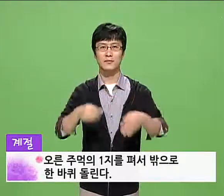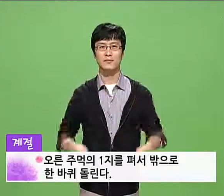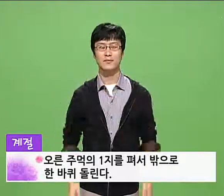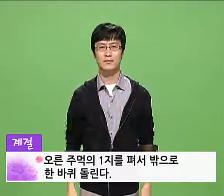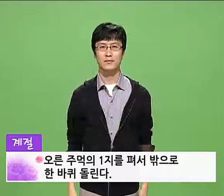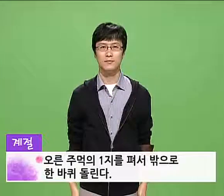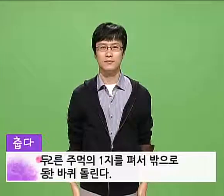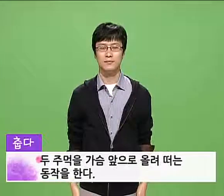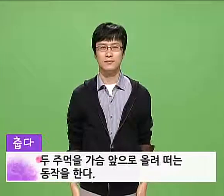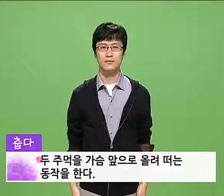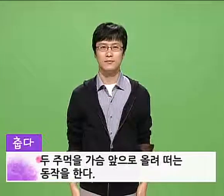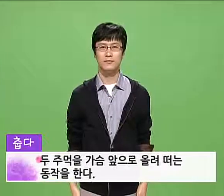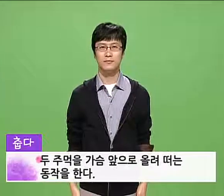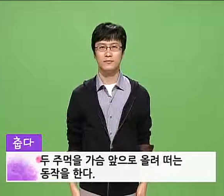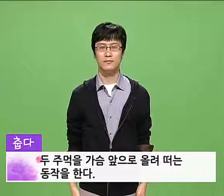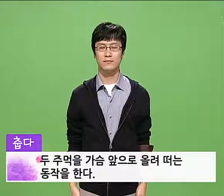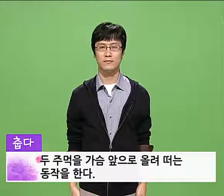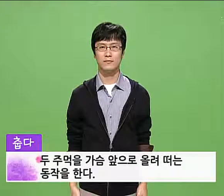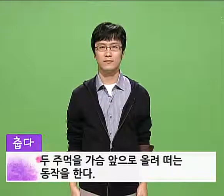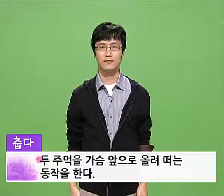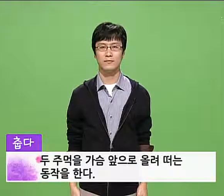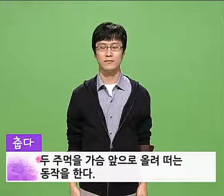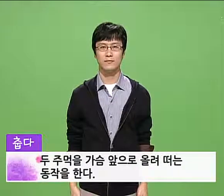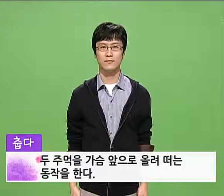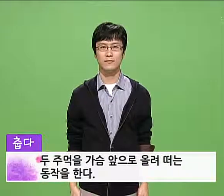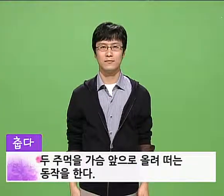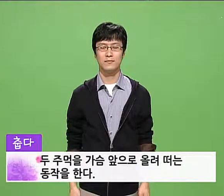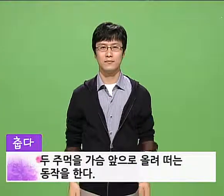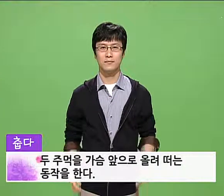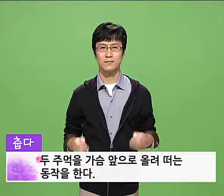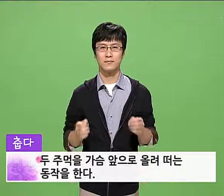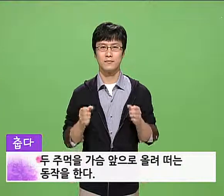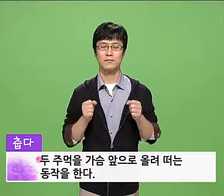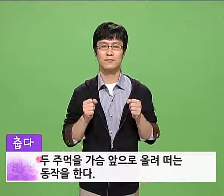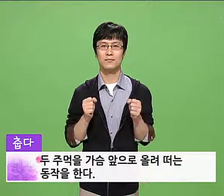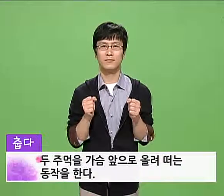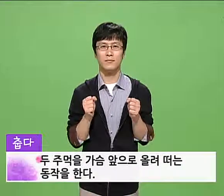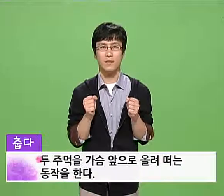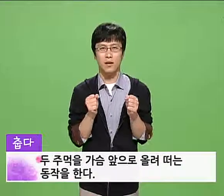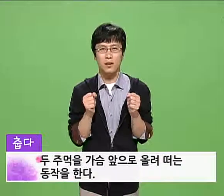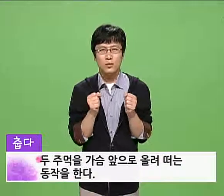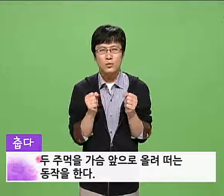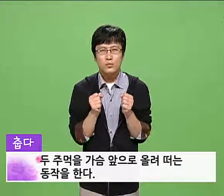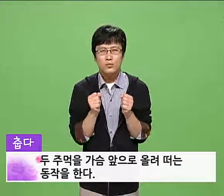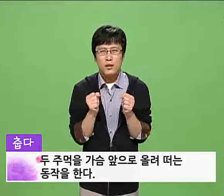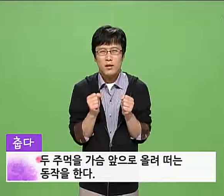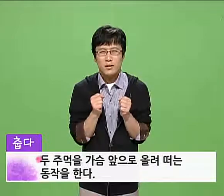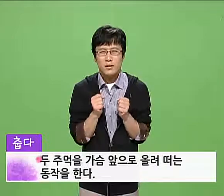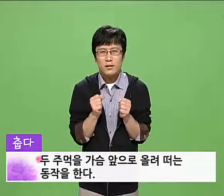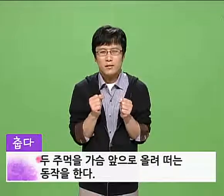춥다 두 주먹을 가슴 앞으로 올려 떠는 동작을 합니다.